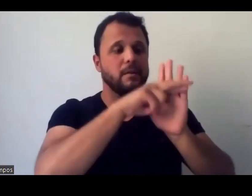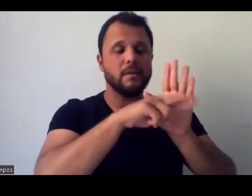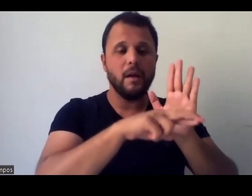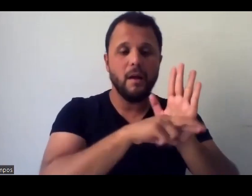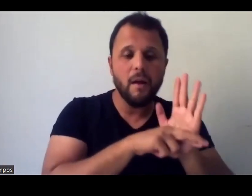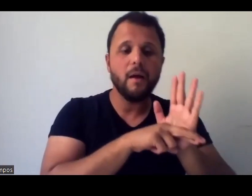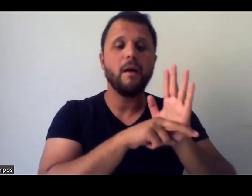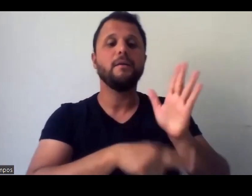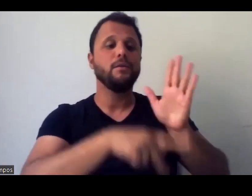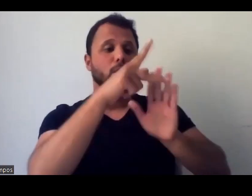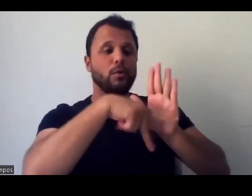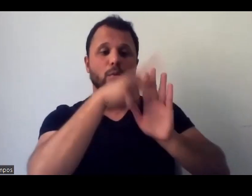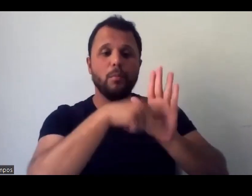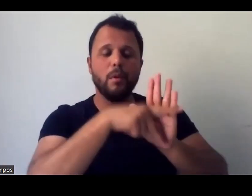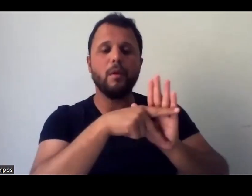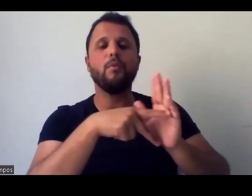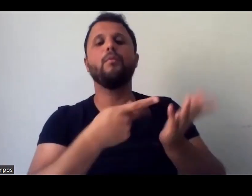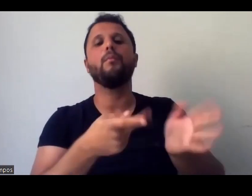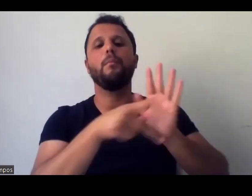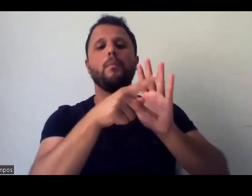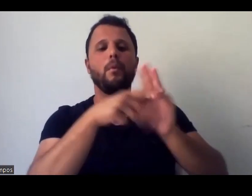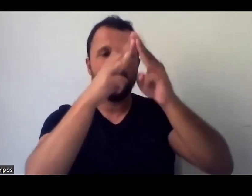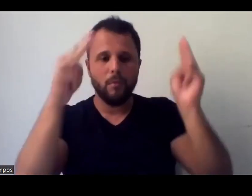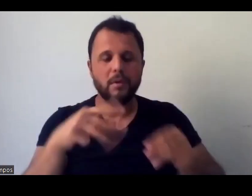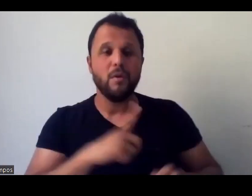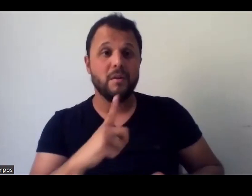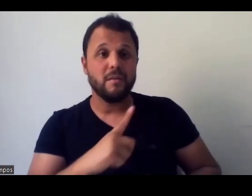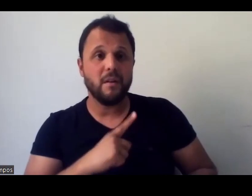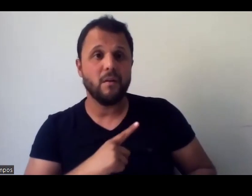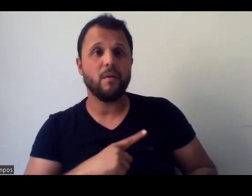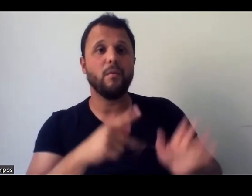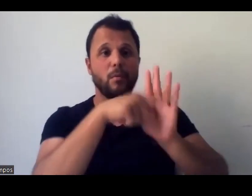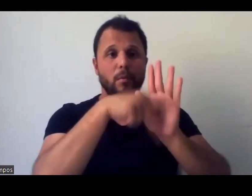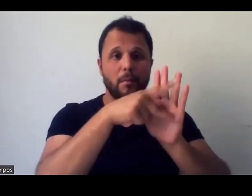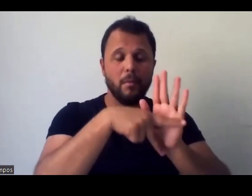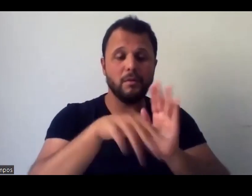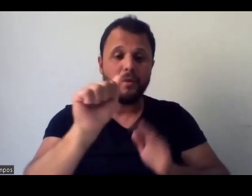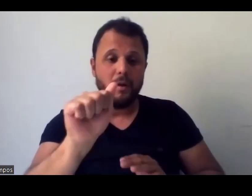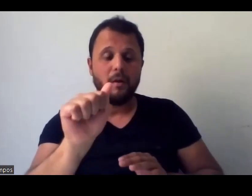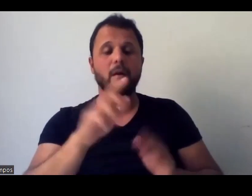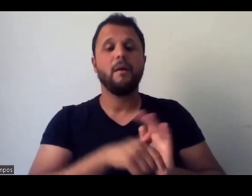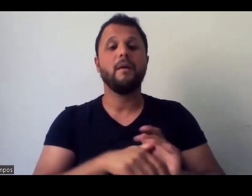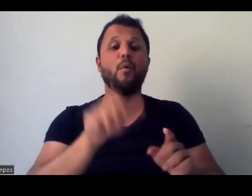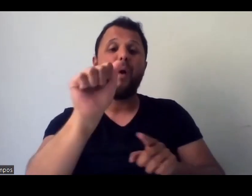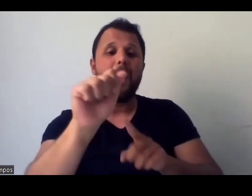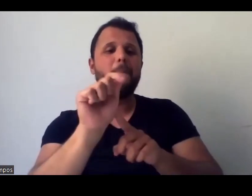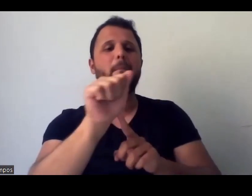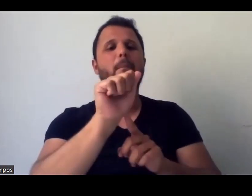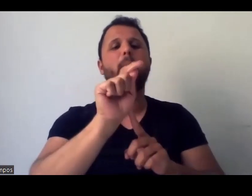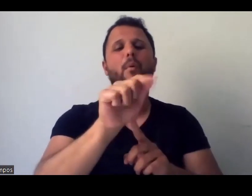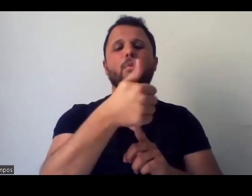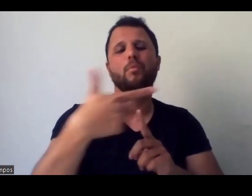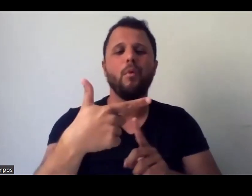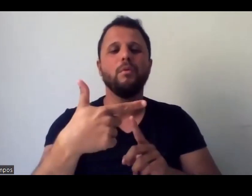como eu falei na segunda-feira, você tem lá o programa A, o programa 12 dentro do plano que é destinado à acessibilidade, eu acho que nesse sentido,